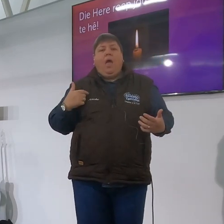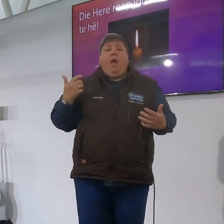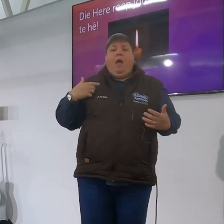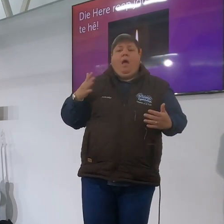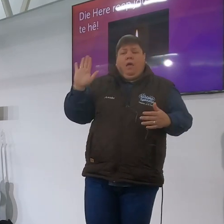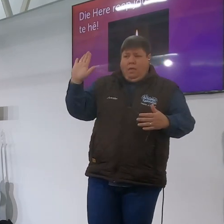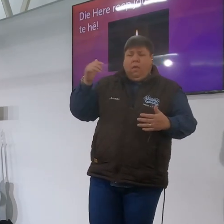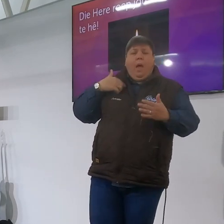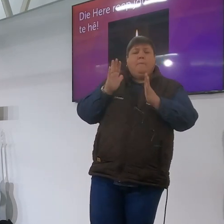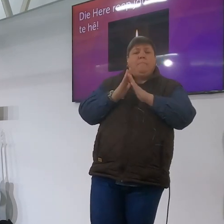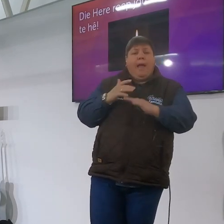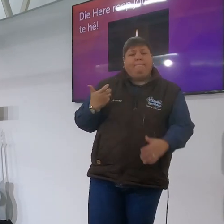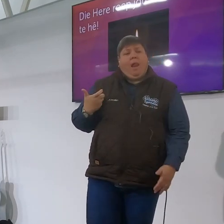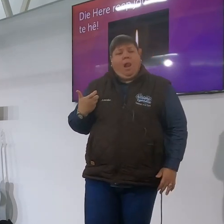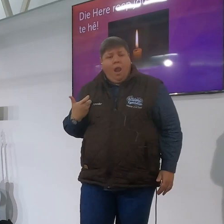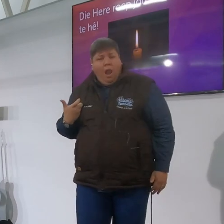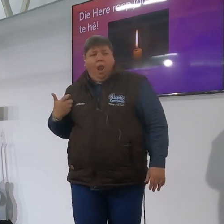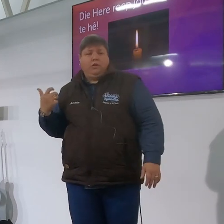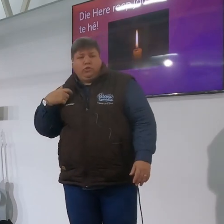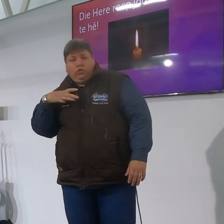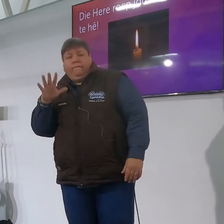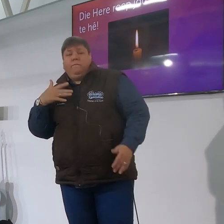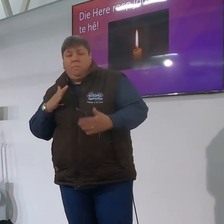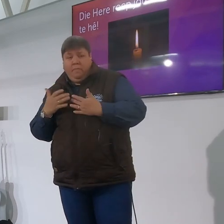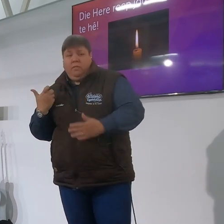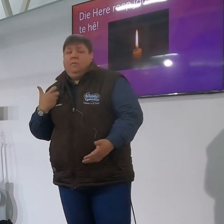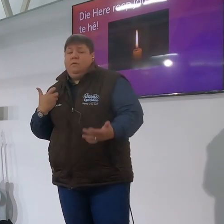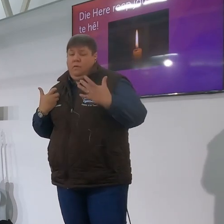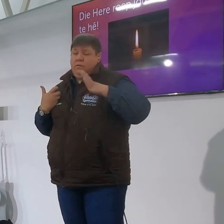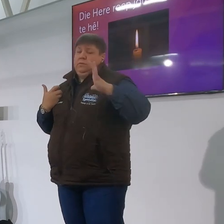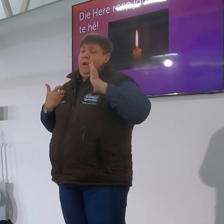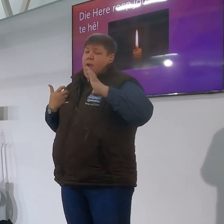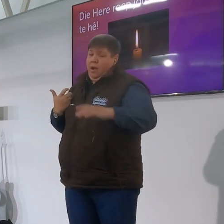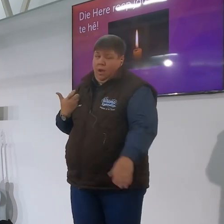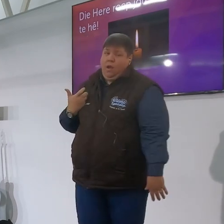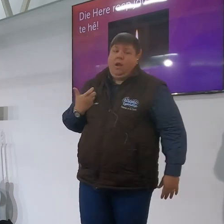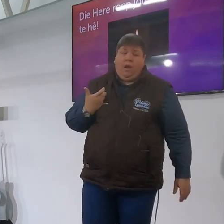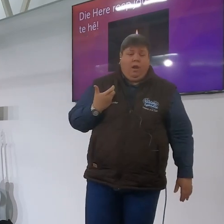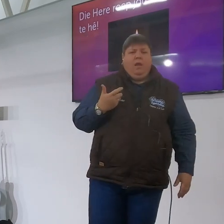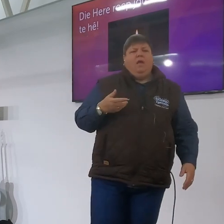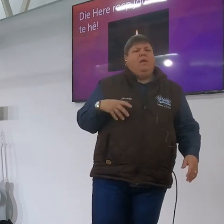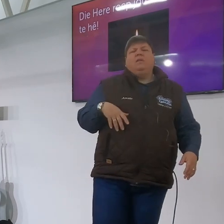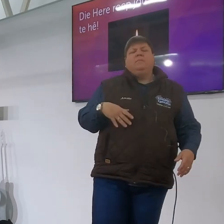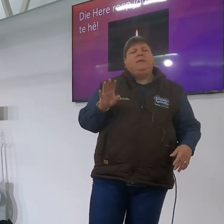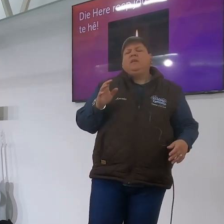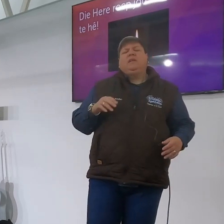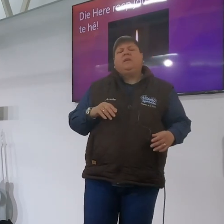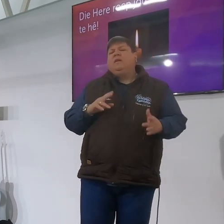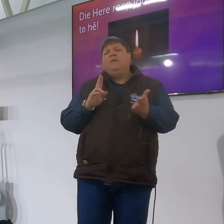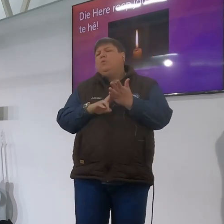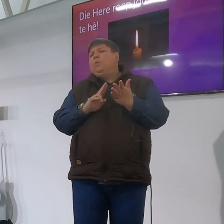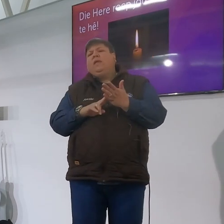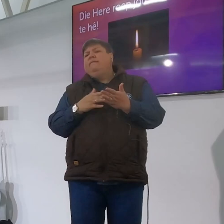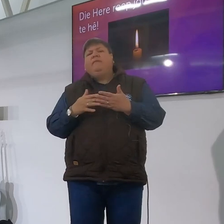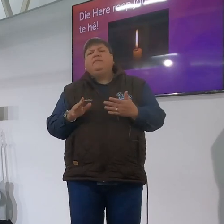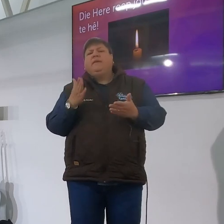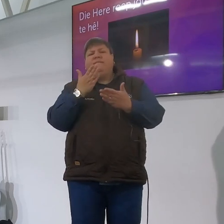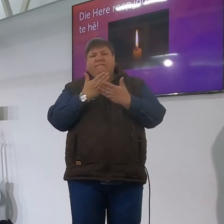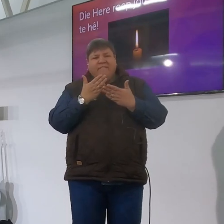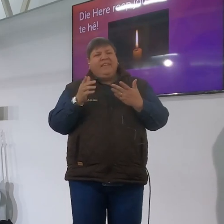arm loop om te sê of jy loop met die bybel of jy sê niks nie en dit hoef nie die ene of die andere